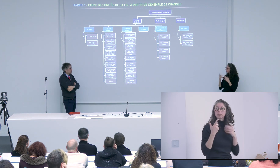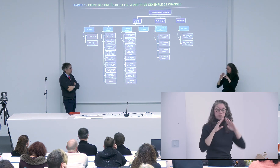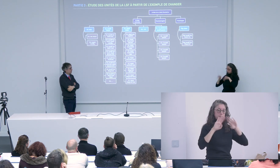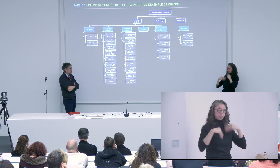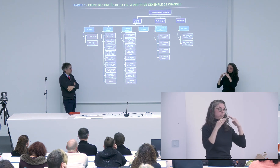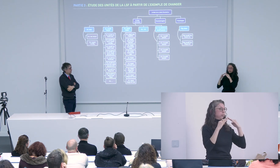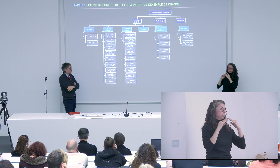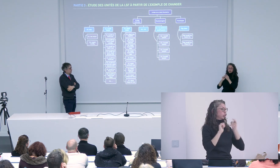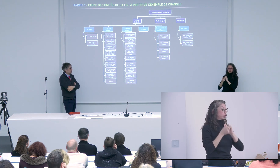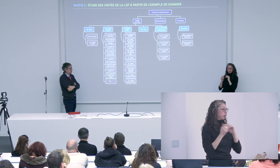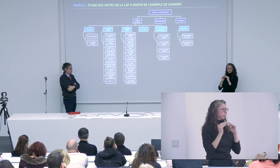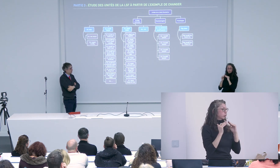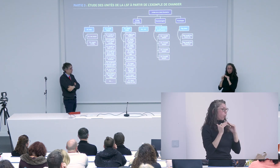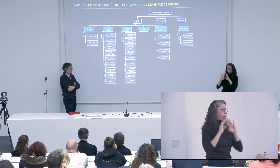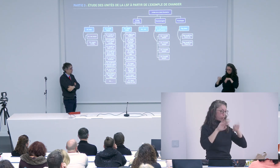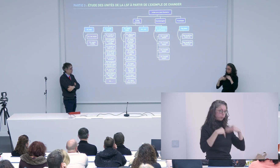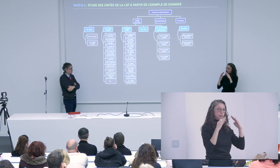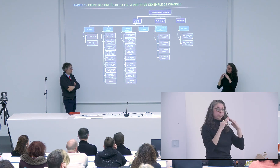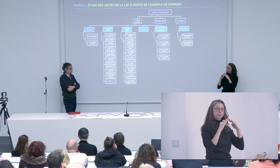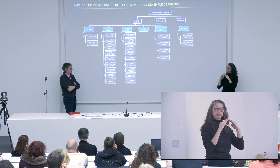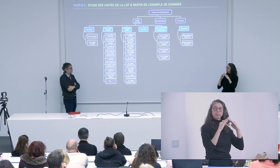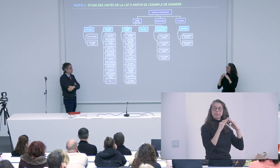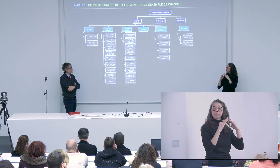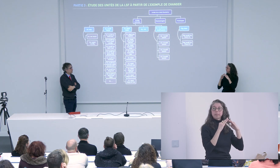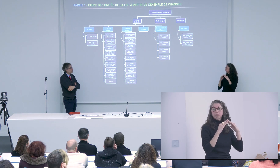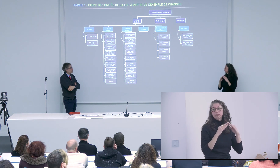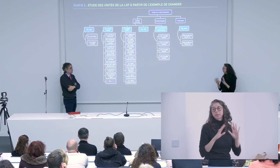poser question par exemple ce signe là changer de maison